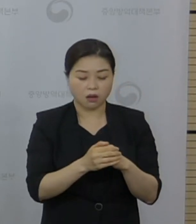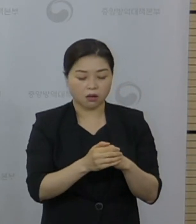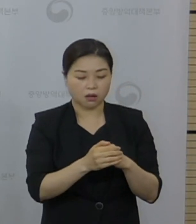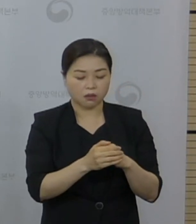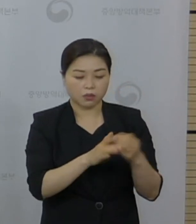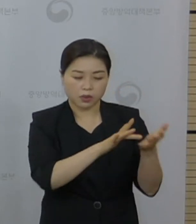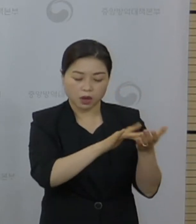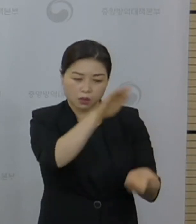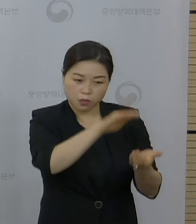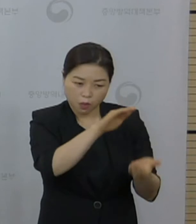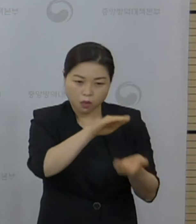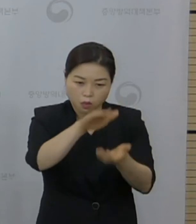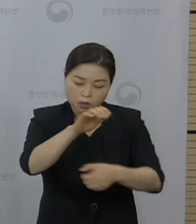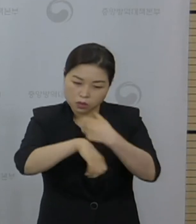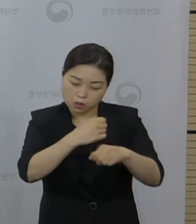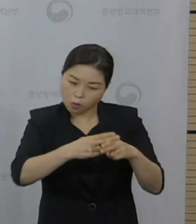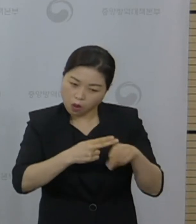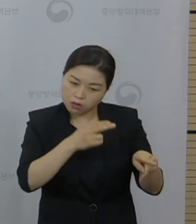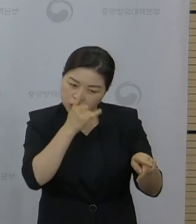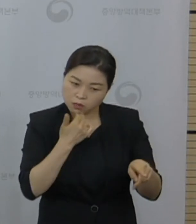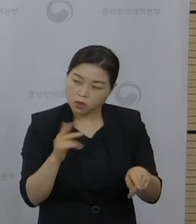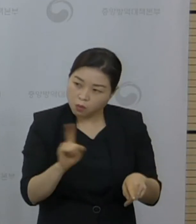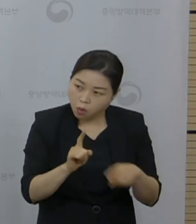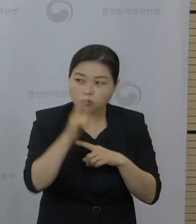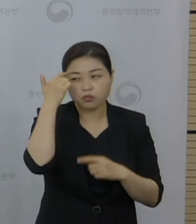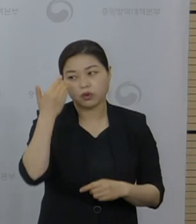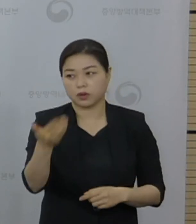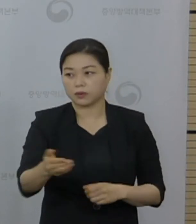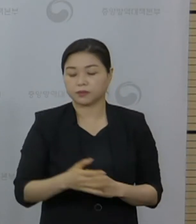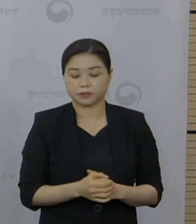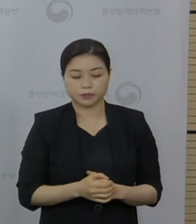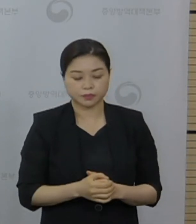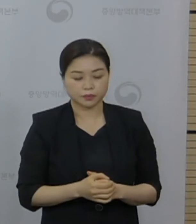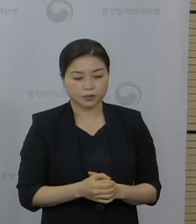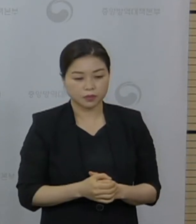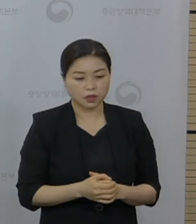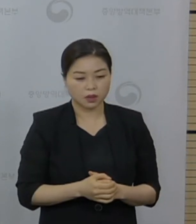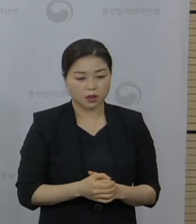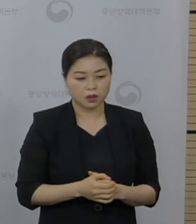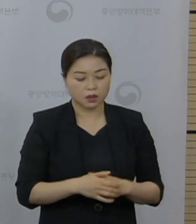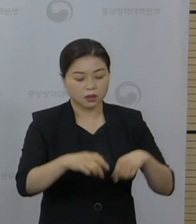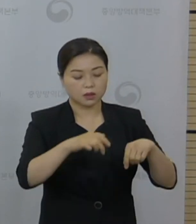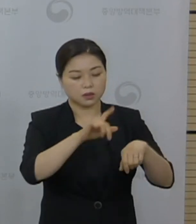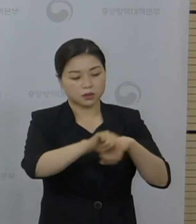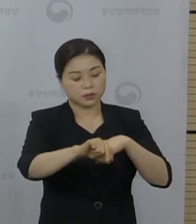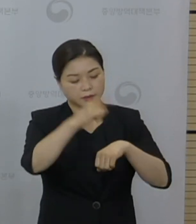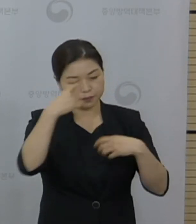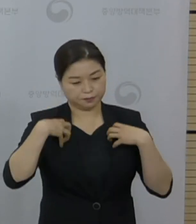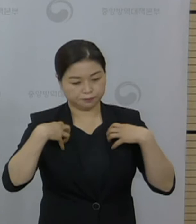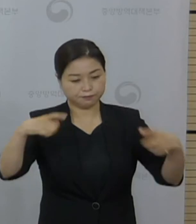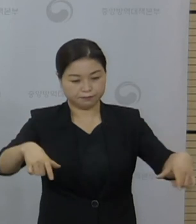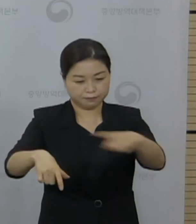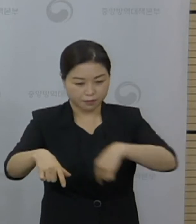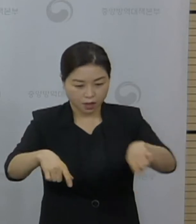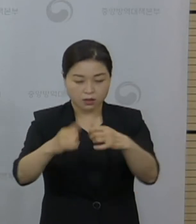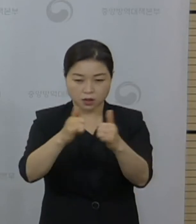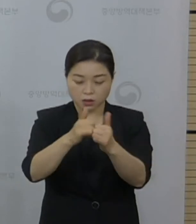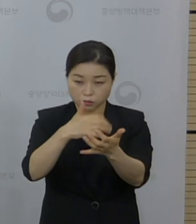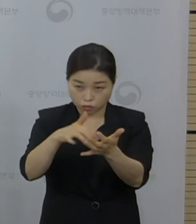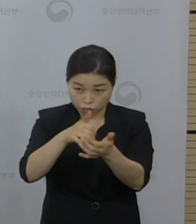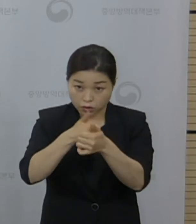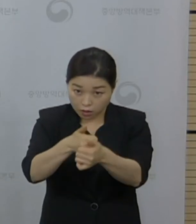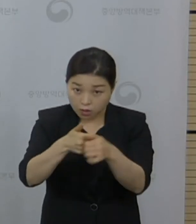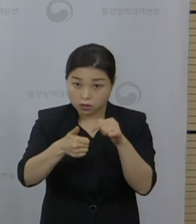백신을 전체 각 지자체 단위의 인구에 비례해서 일정한 물량을 할당하고 지자체에서 우선순위에